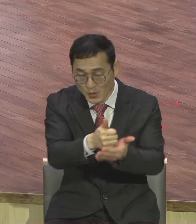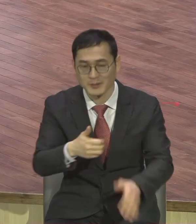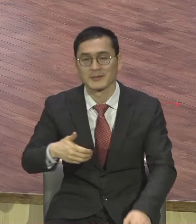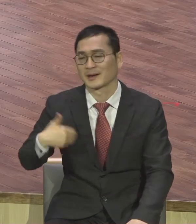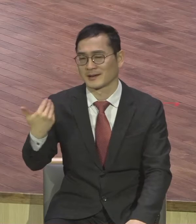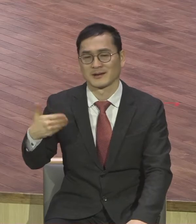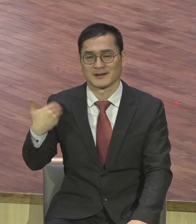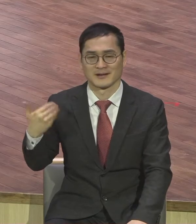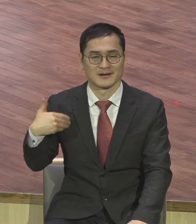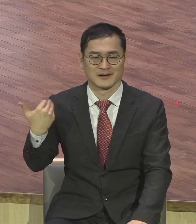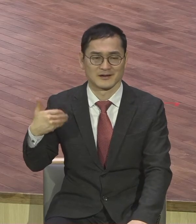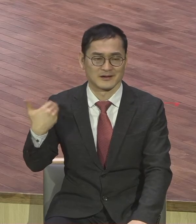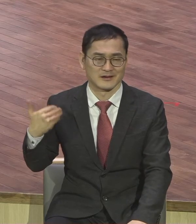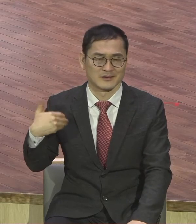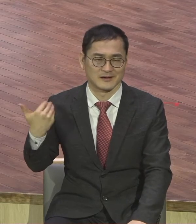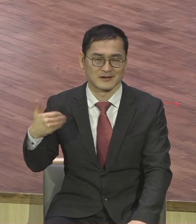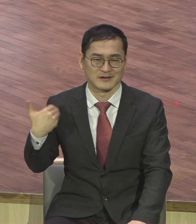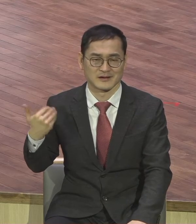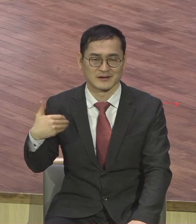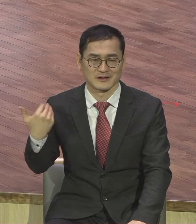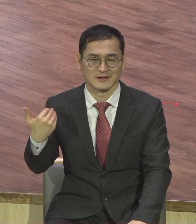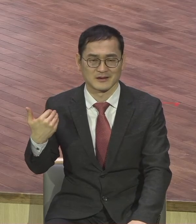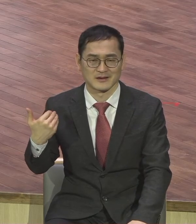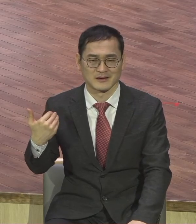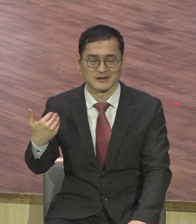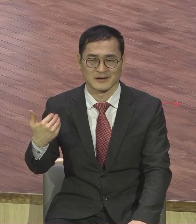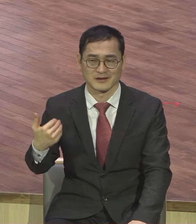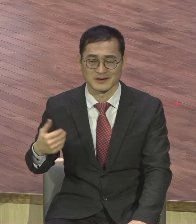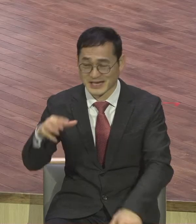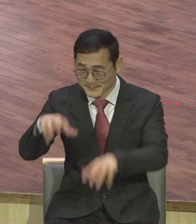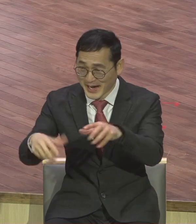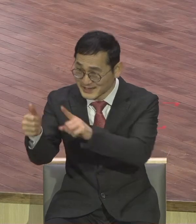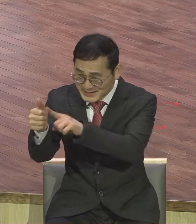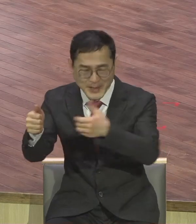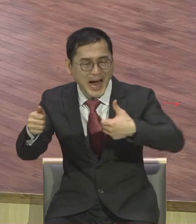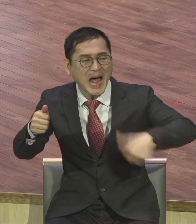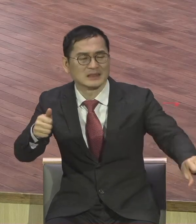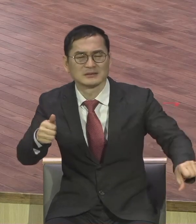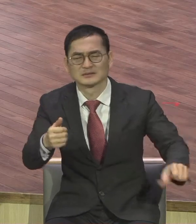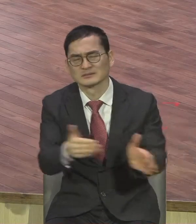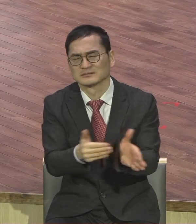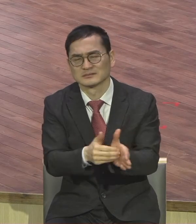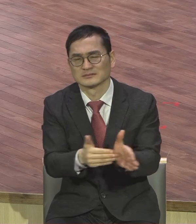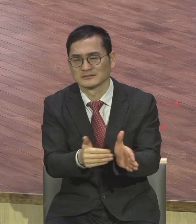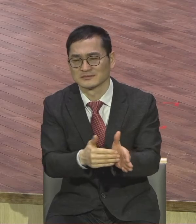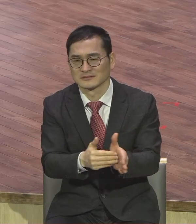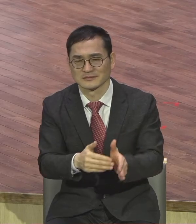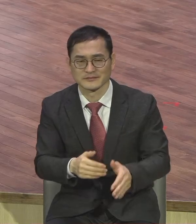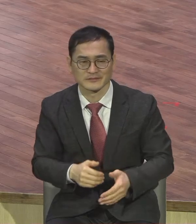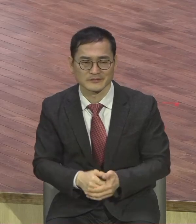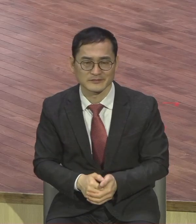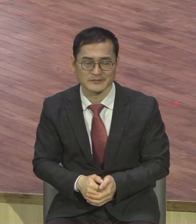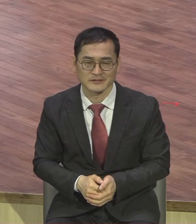반거요 육신적 생각에 잡혔어요 전통과 그 당시 규례에 잡혀가지고